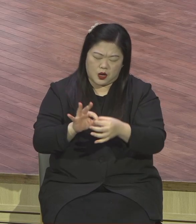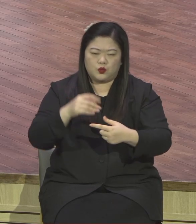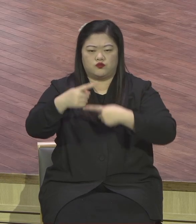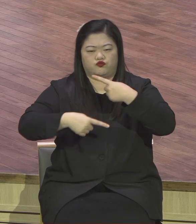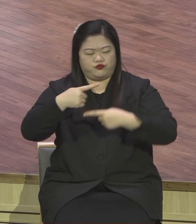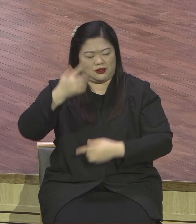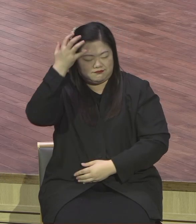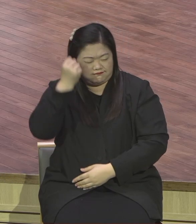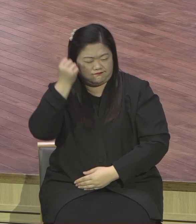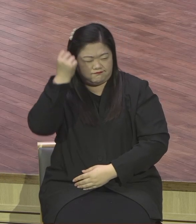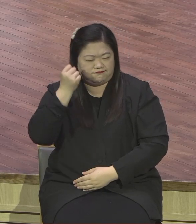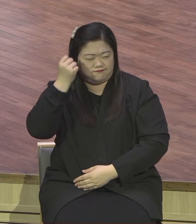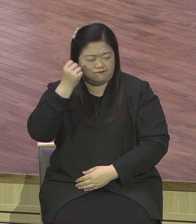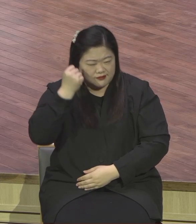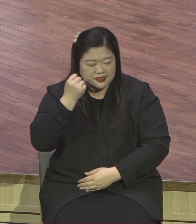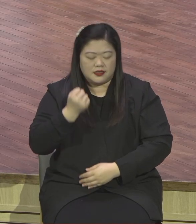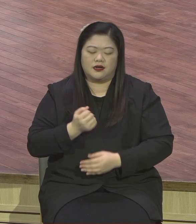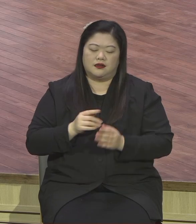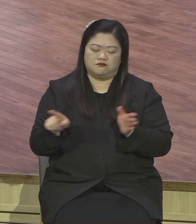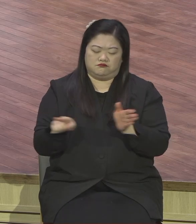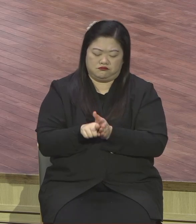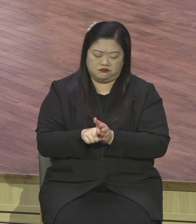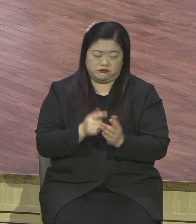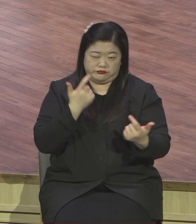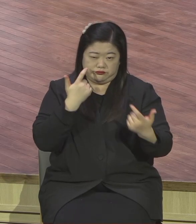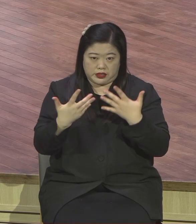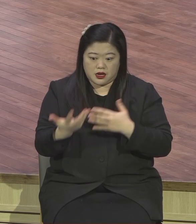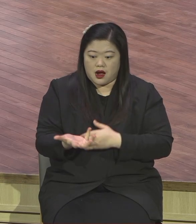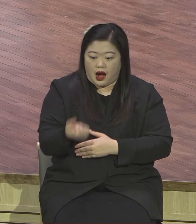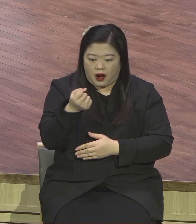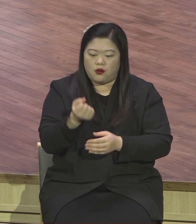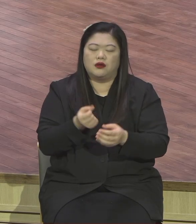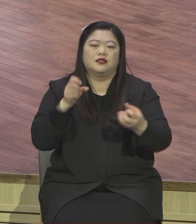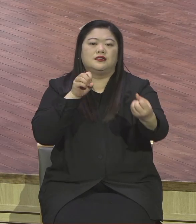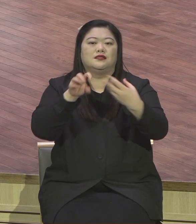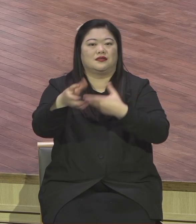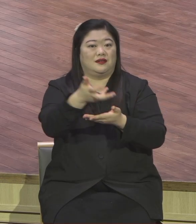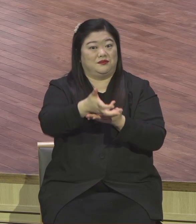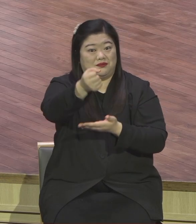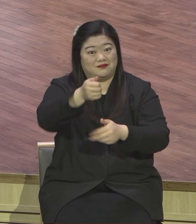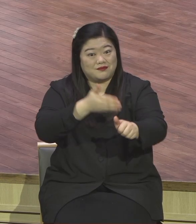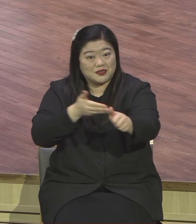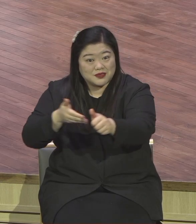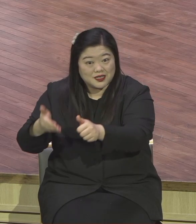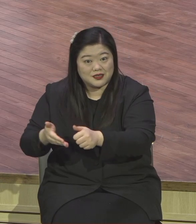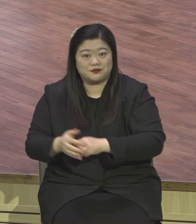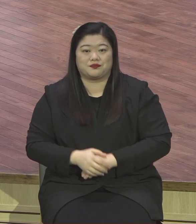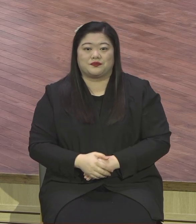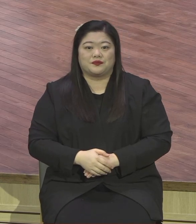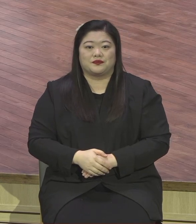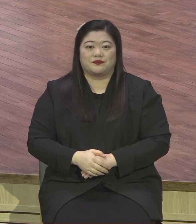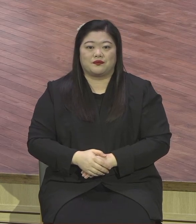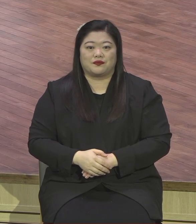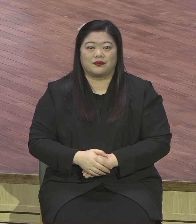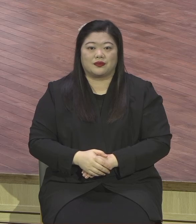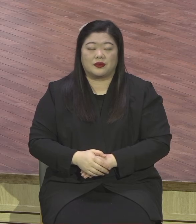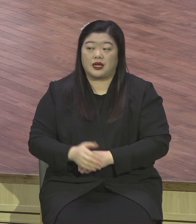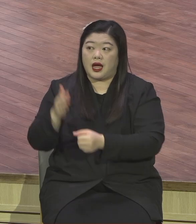받으시기 바랍니다. 너 입을 크게 열라 크게 열라 내가 채우리라. 지금